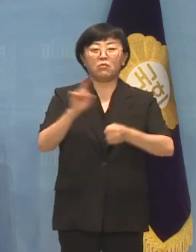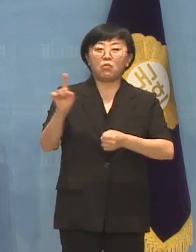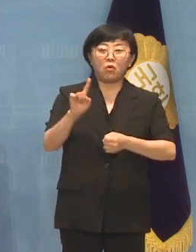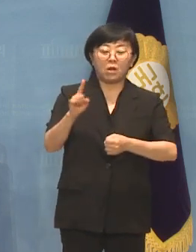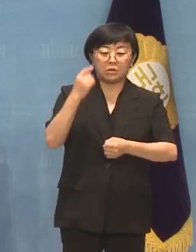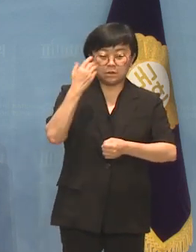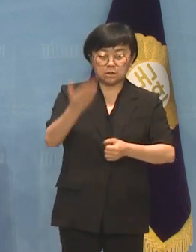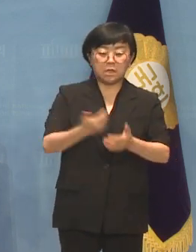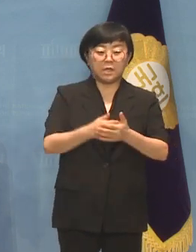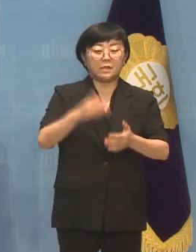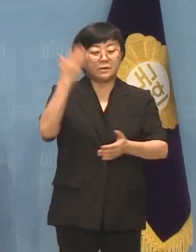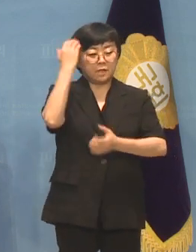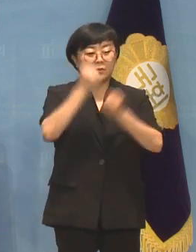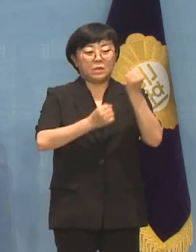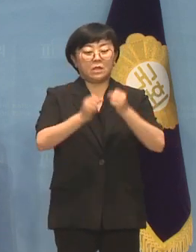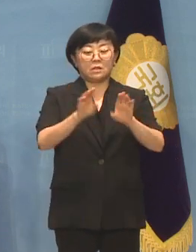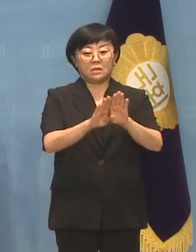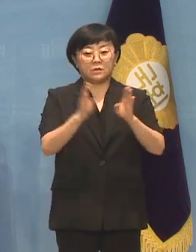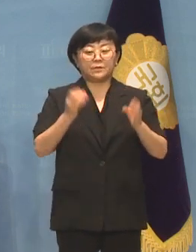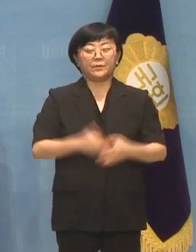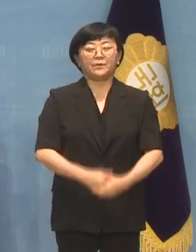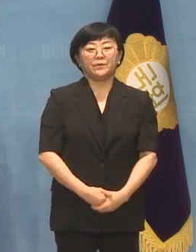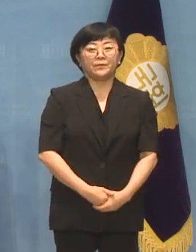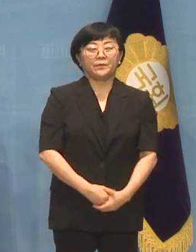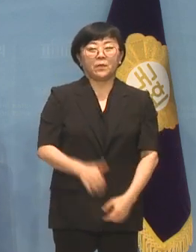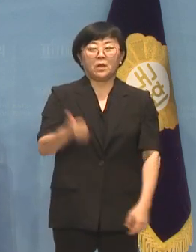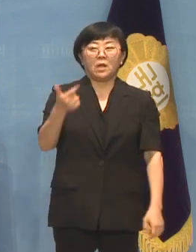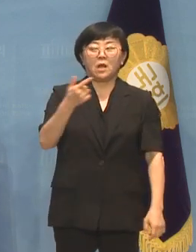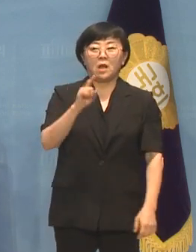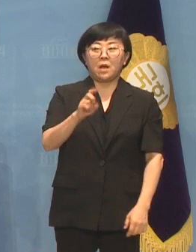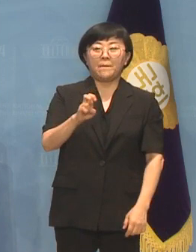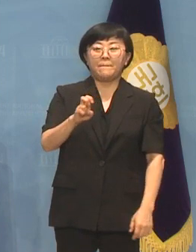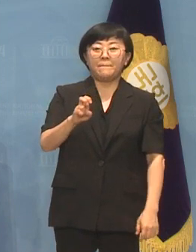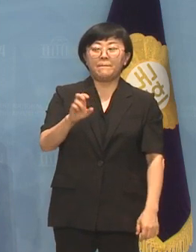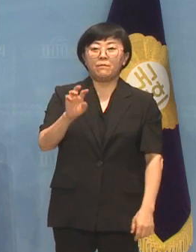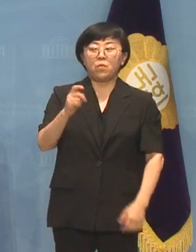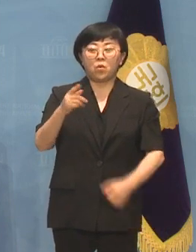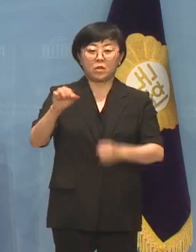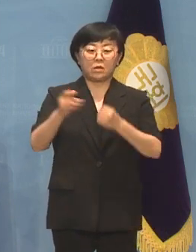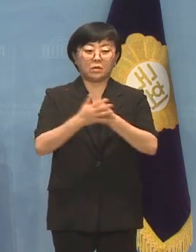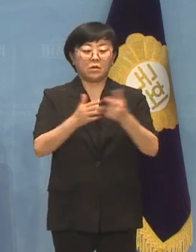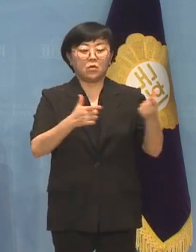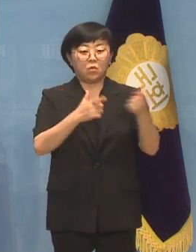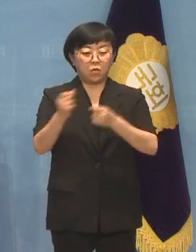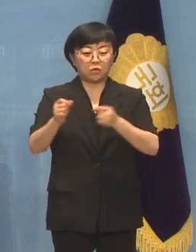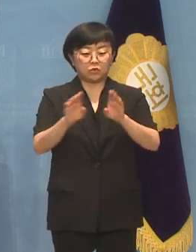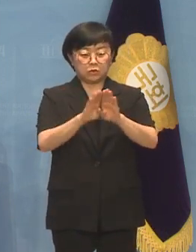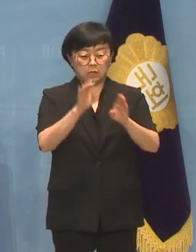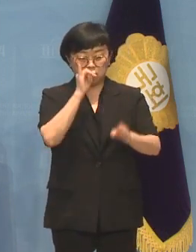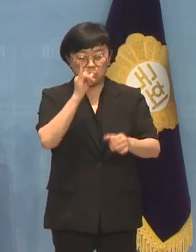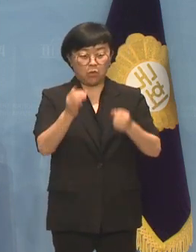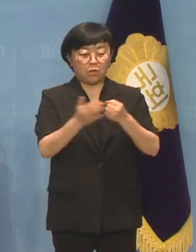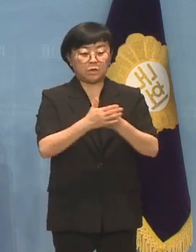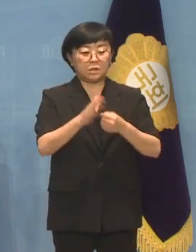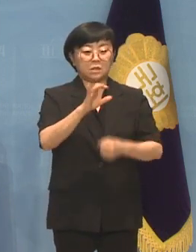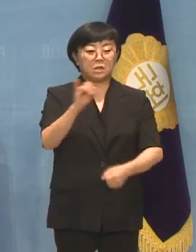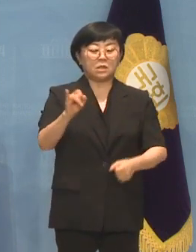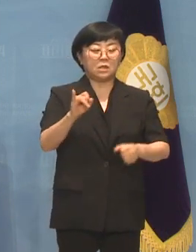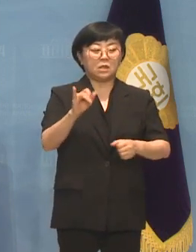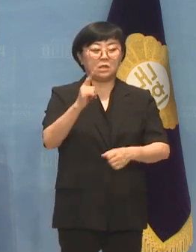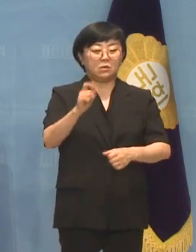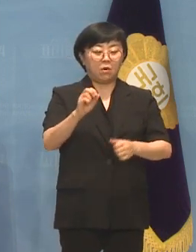세미나를 개최합니다 한무경 김한정 의원과 공동주최하는 것이며 이강재